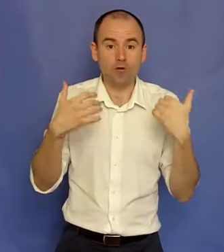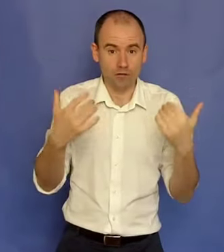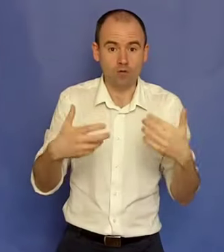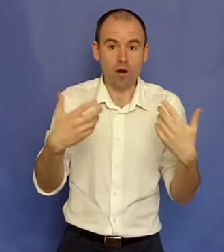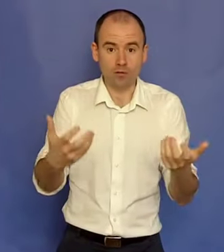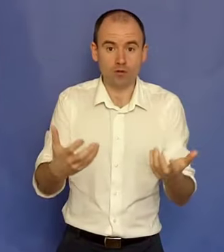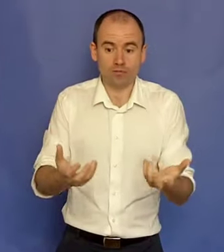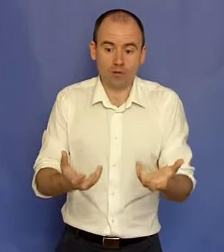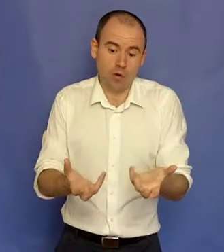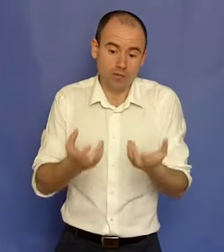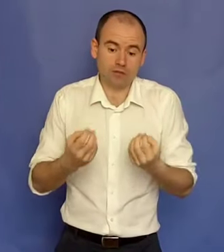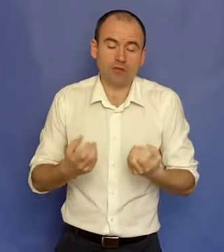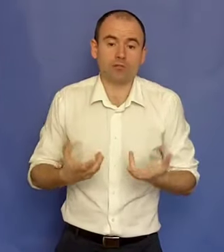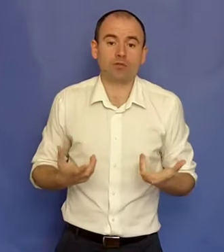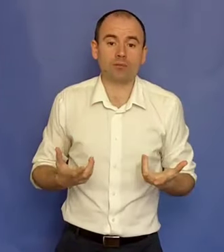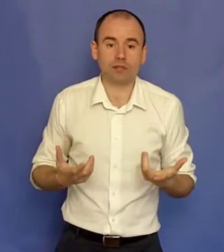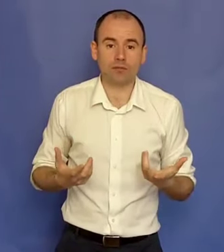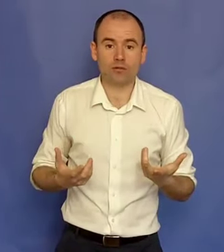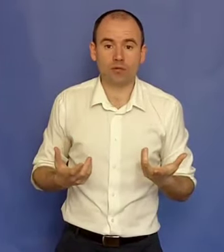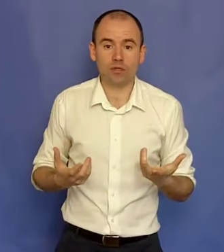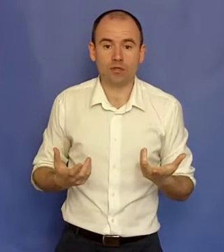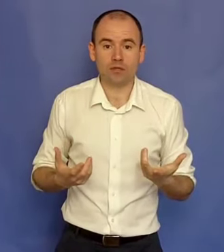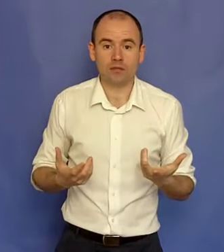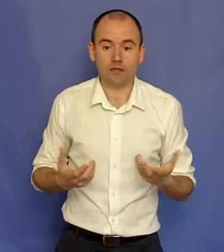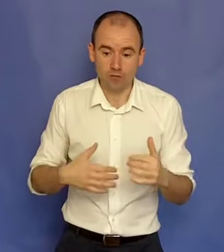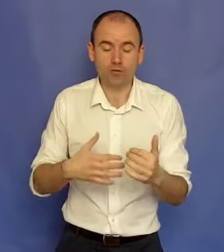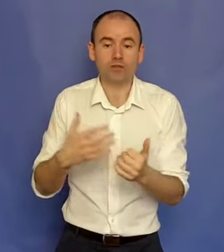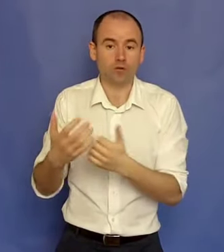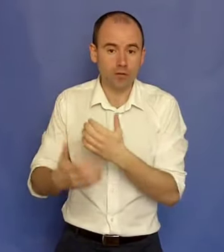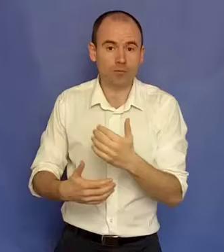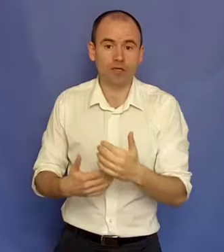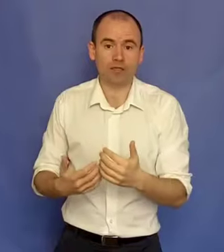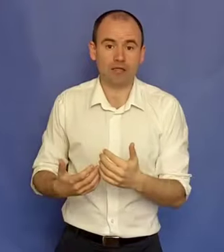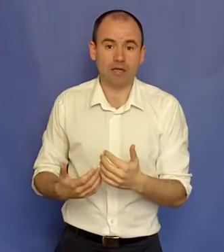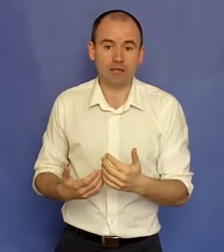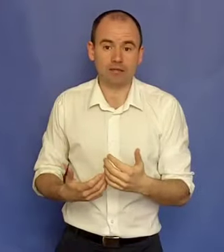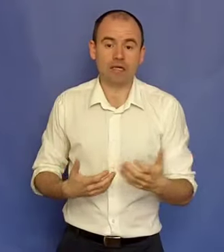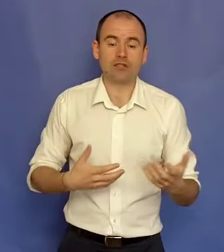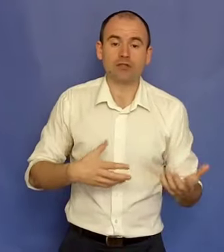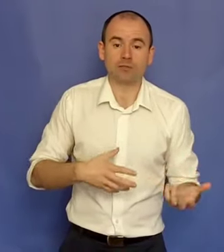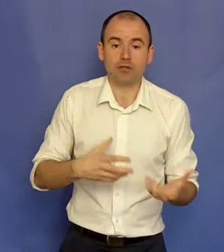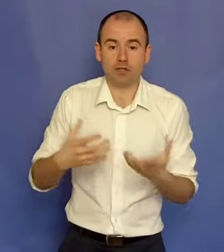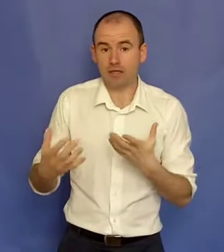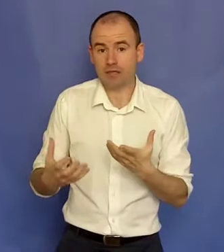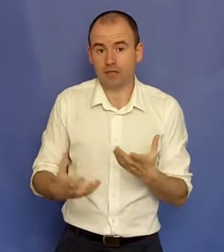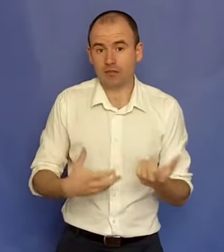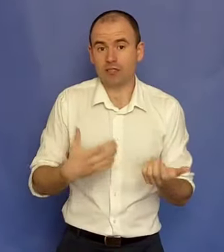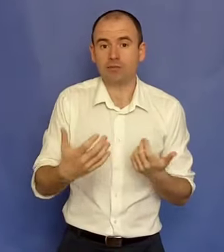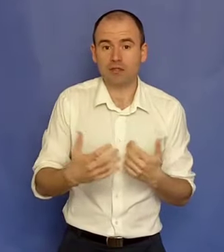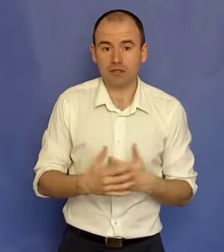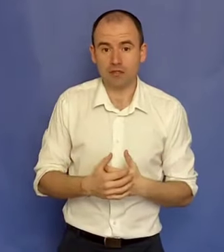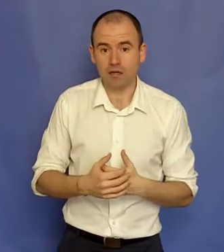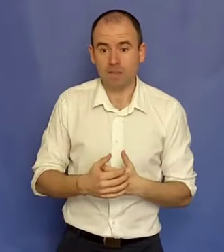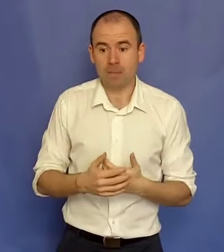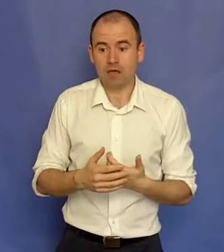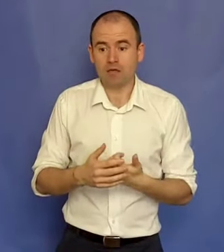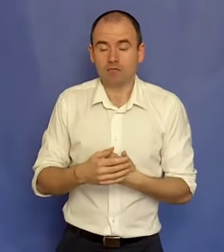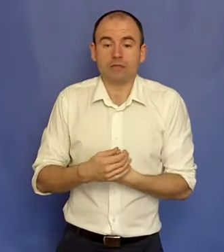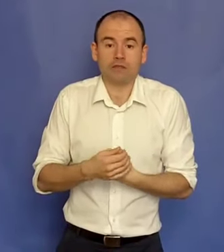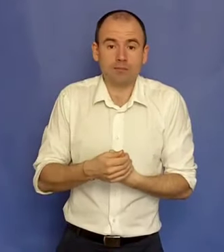oferă oamenilor și oamenii să fie dispuși să plătească pentru ele. În funcție de domeniu pe care ți le-ai ales și de specializarea ta și de expertiza ta, există